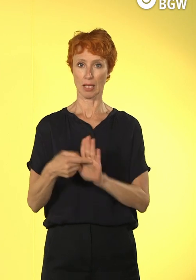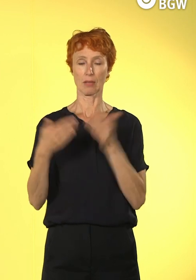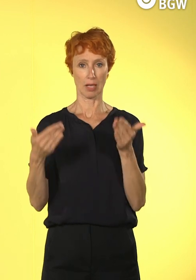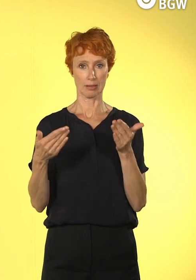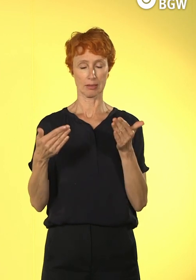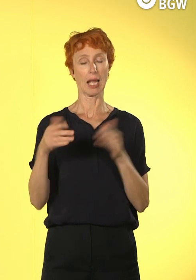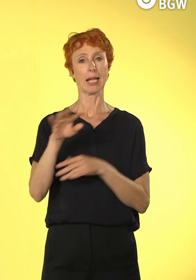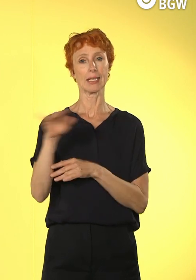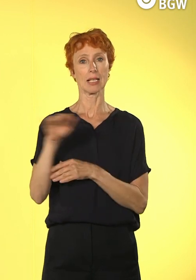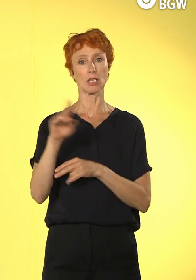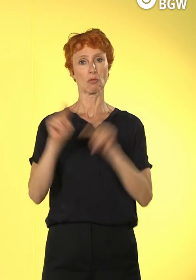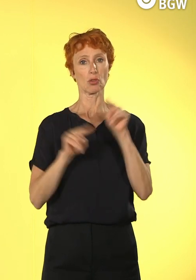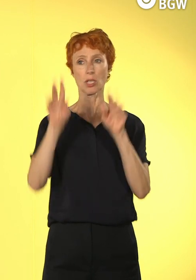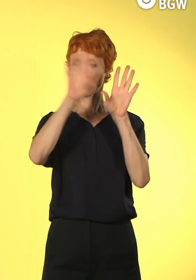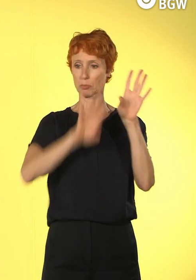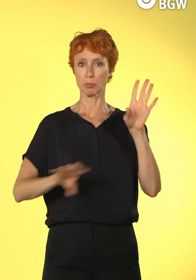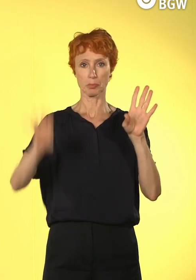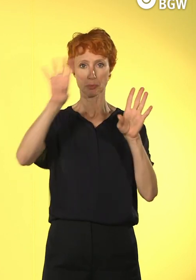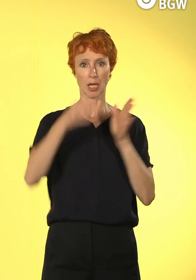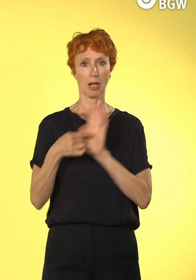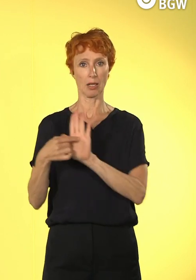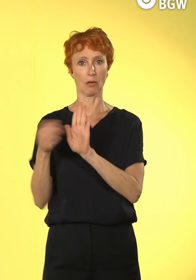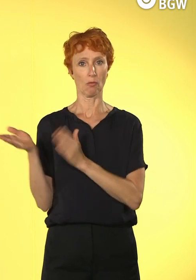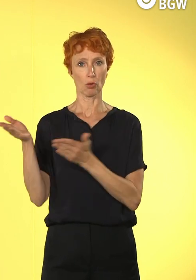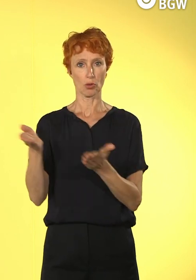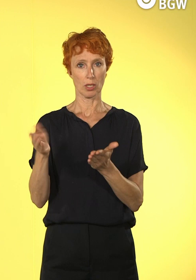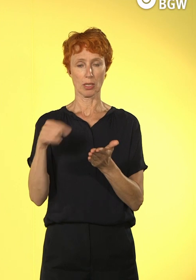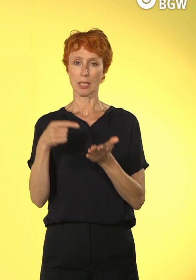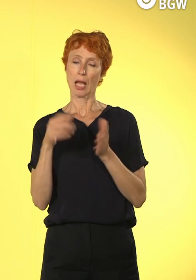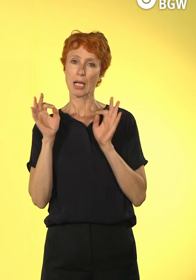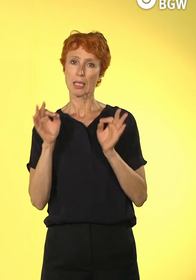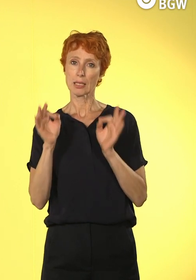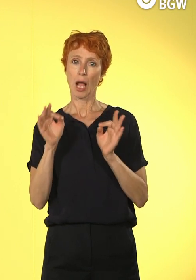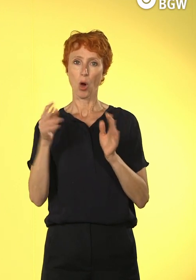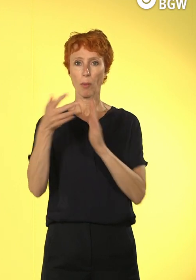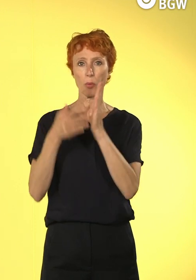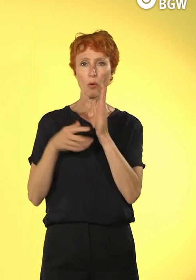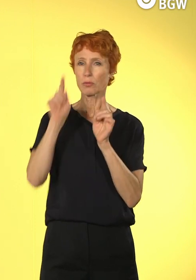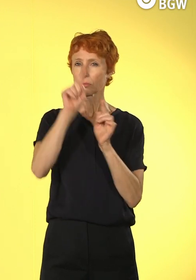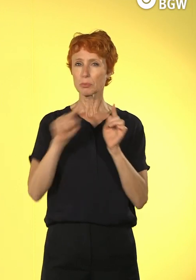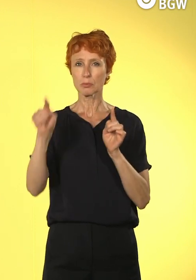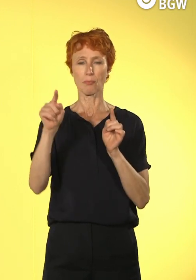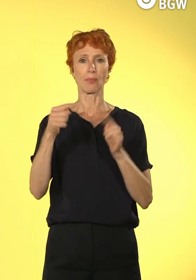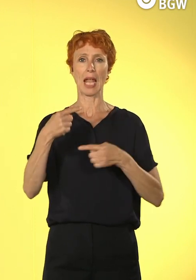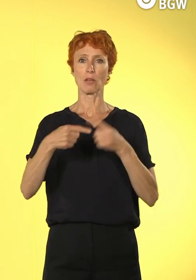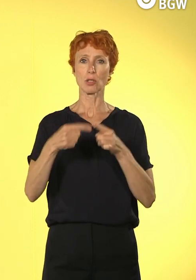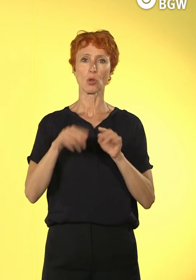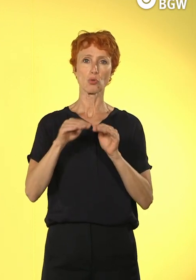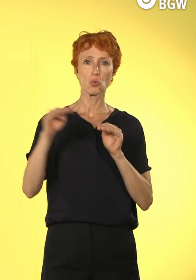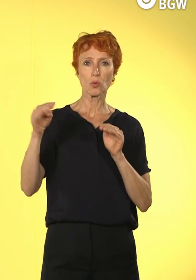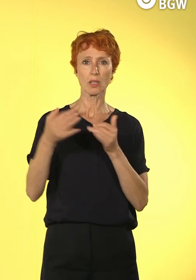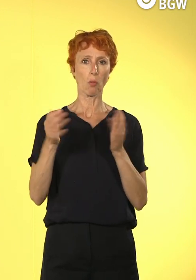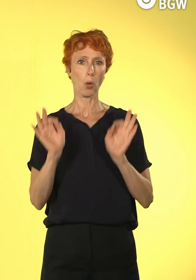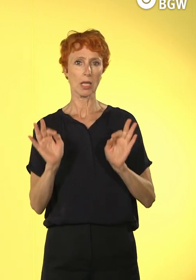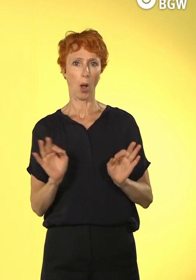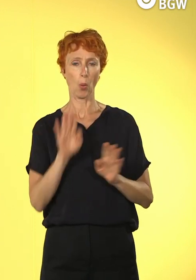nochmal versuchen zu schauen, wo sind denn die Entwicklungsstufen und Entwicklungsstadium in